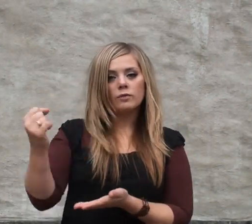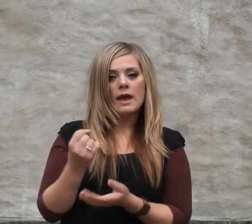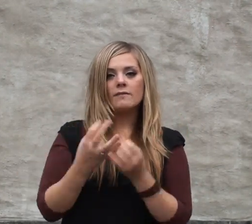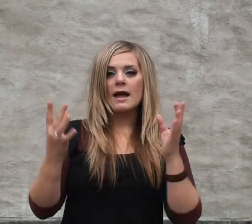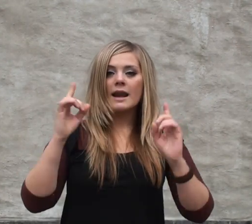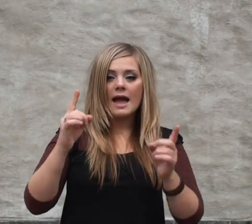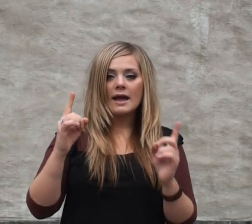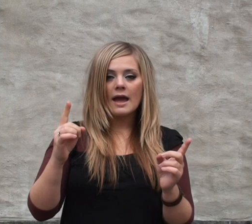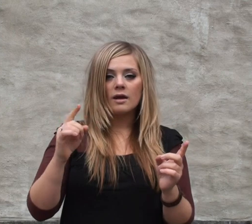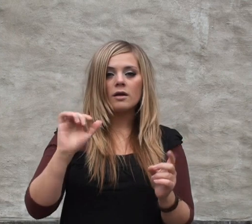møte fremtidens læremangel.